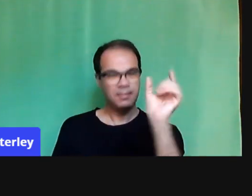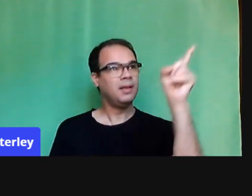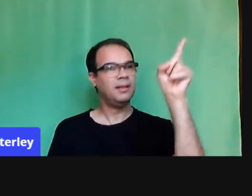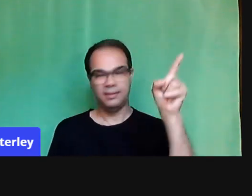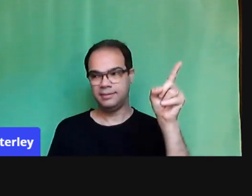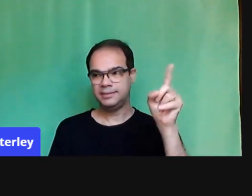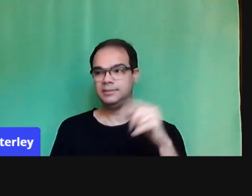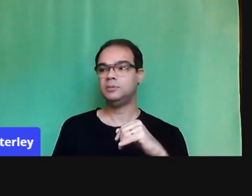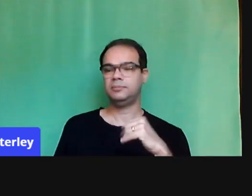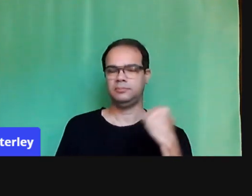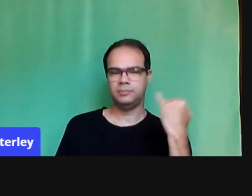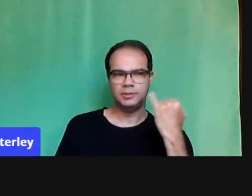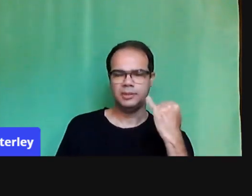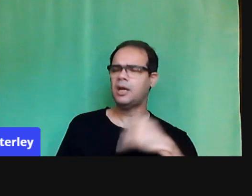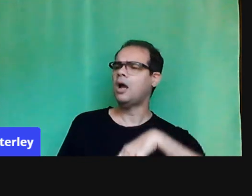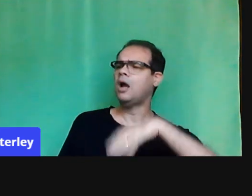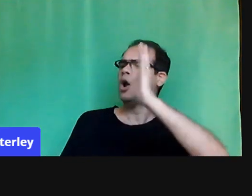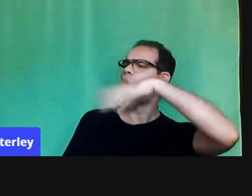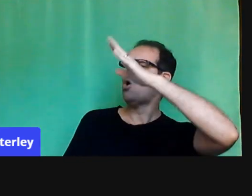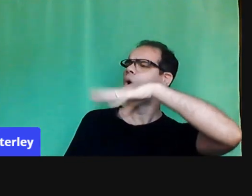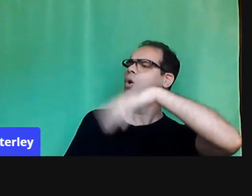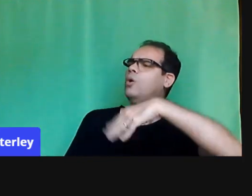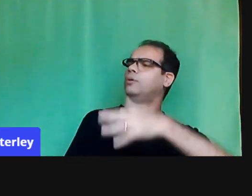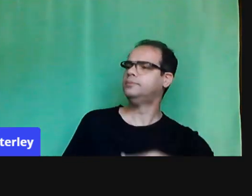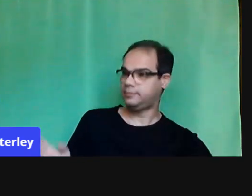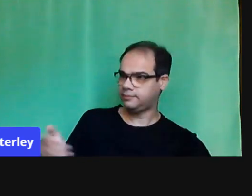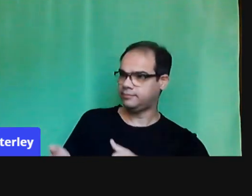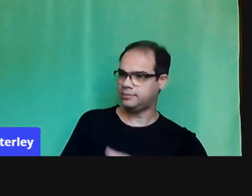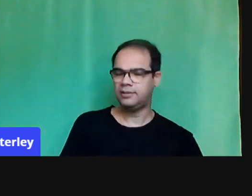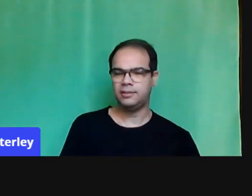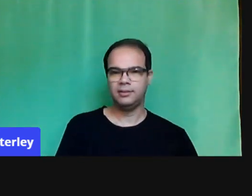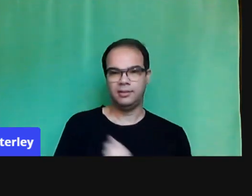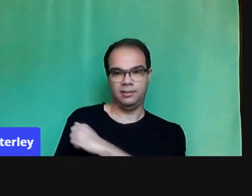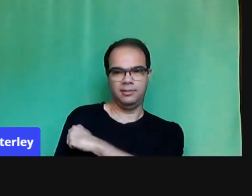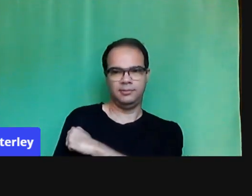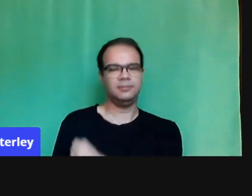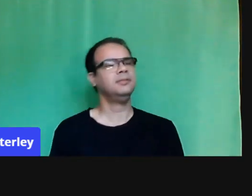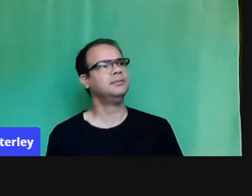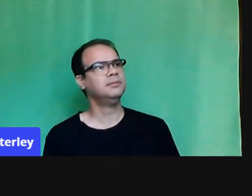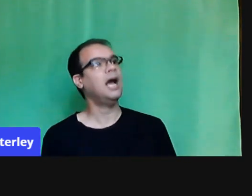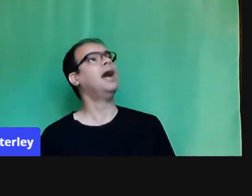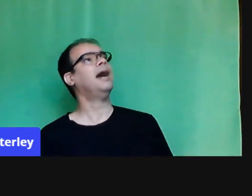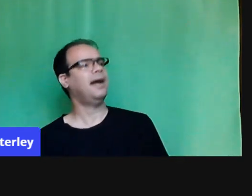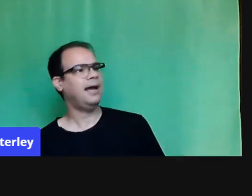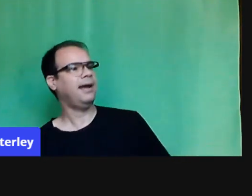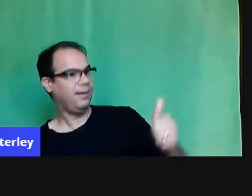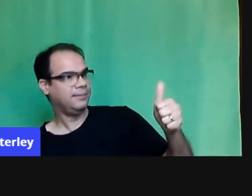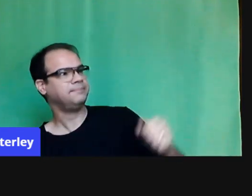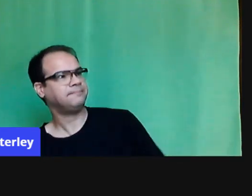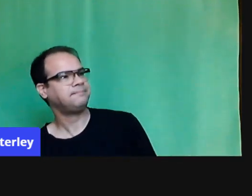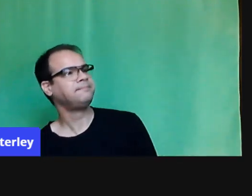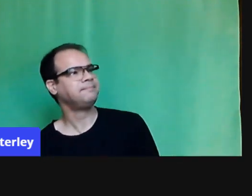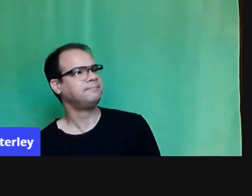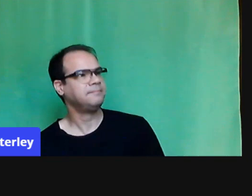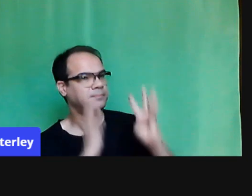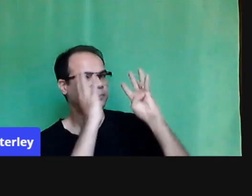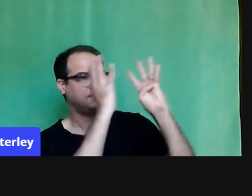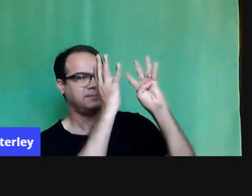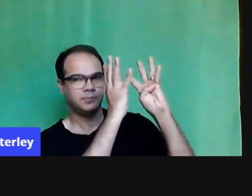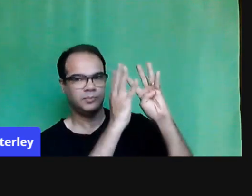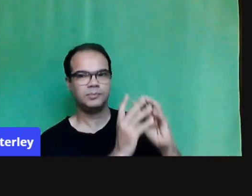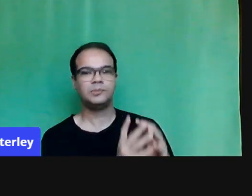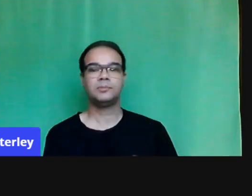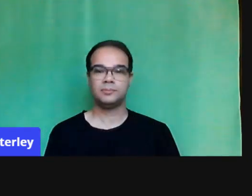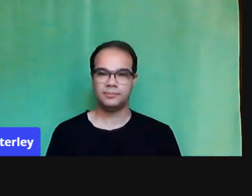considerada importante, né? Estabelecer relações com os temas, sintetizá-los. Então,